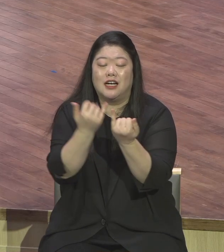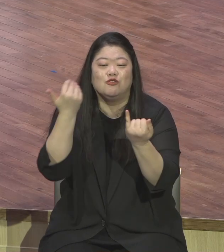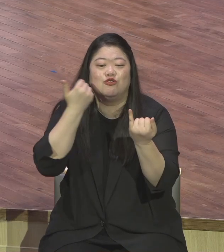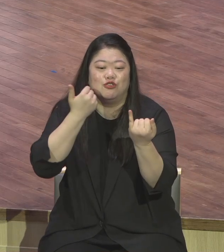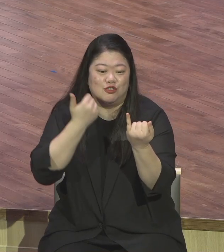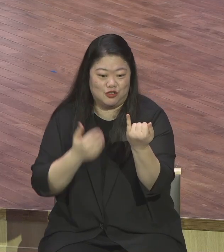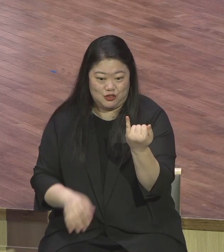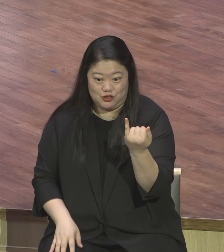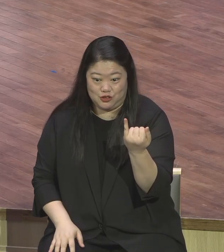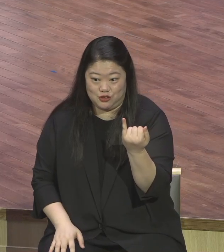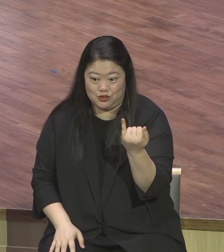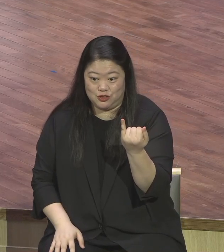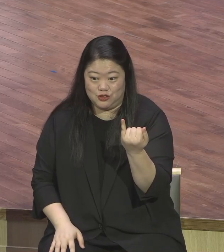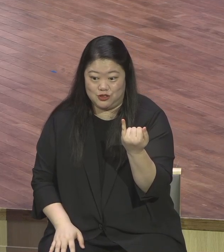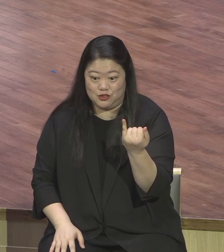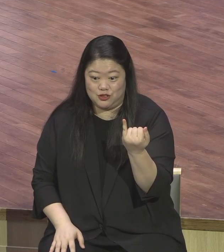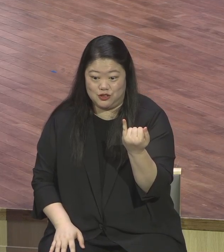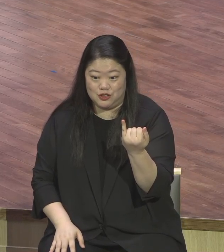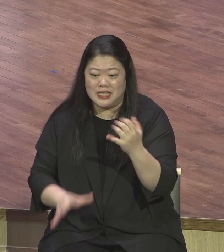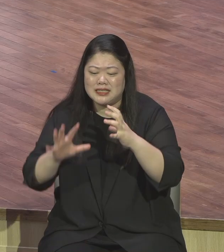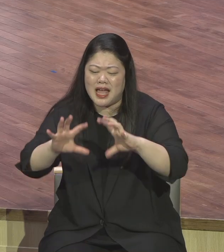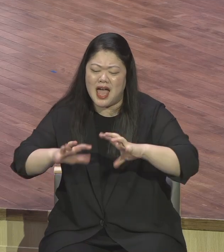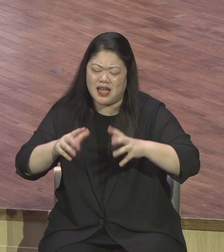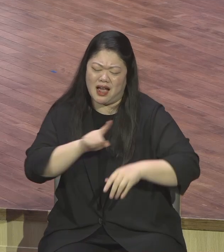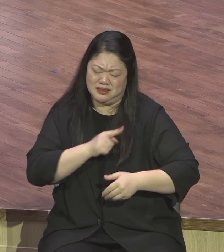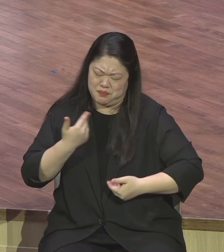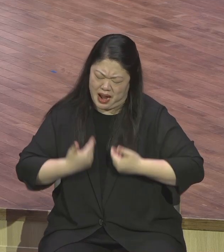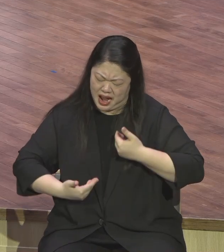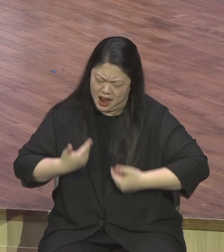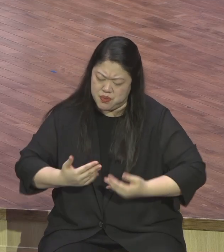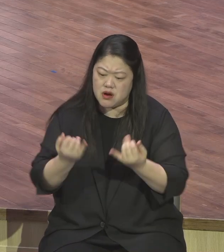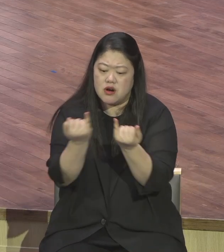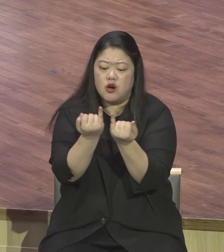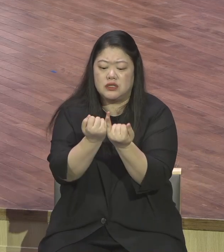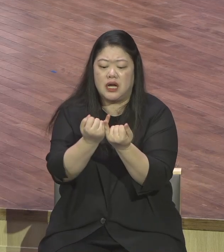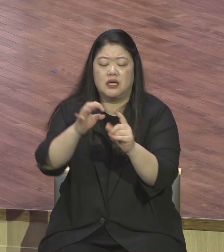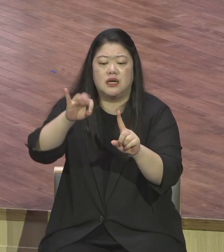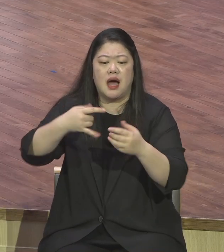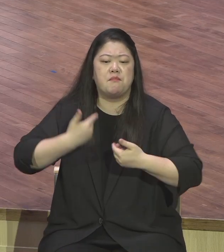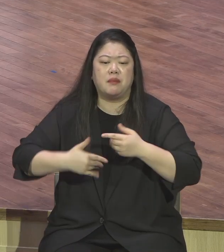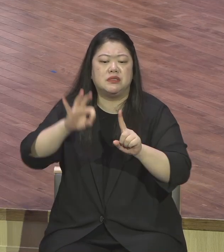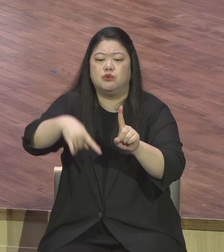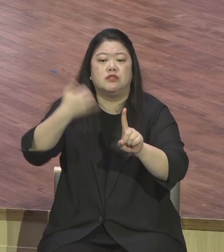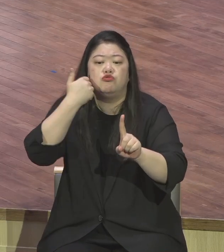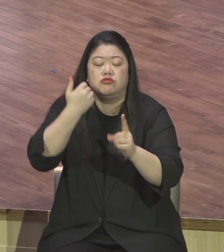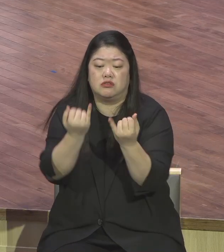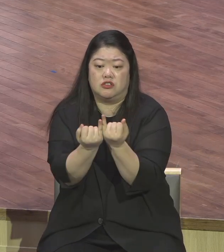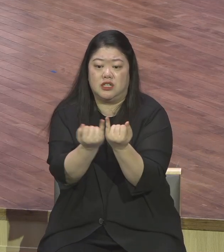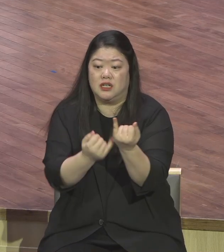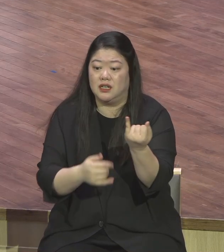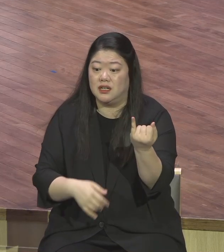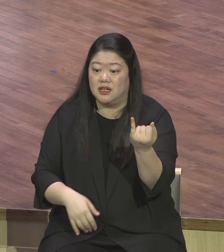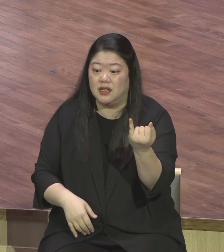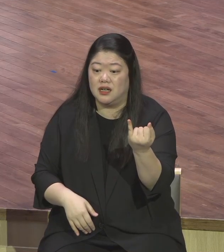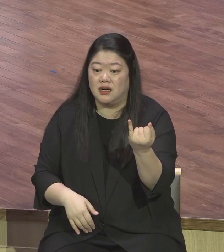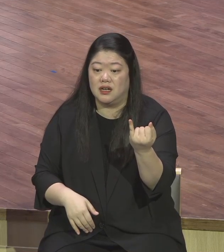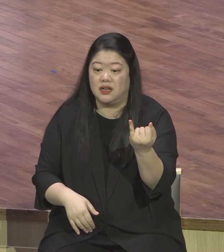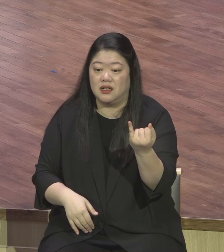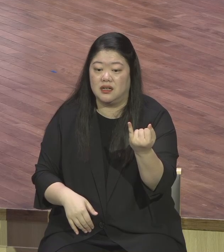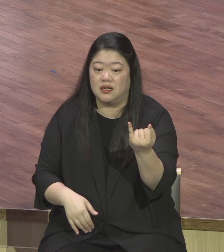교회 권사 뭐 진장 바쁩니다 권사에 가야지 뭐 달합방 가야지 뭐 안 가야지 적극적입니다